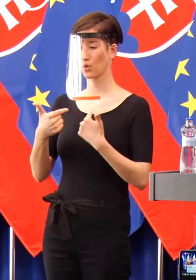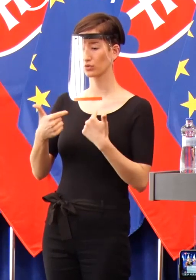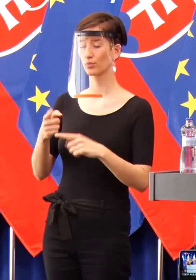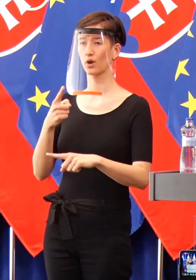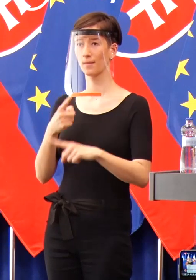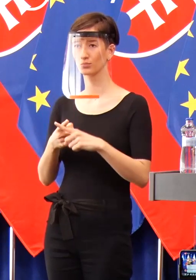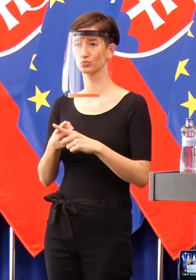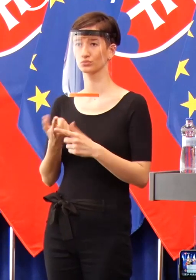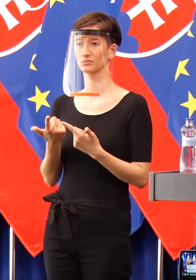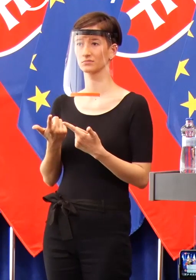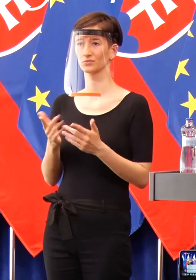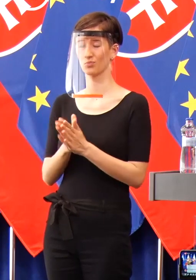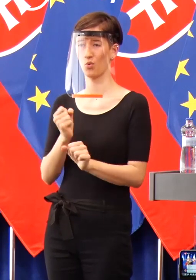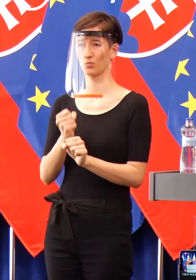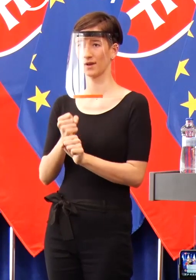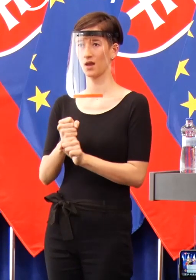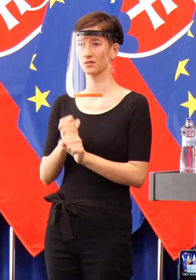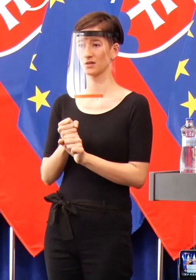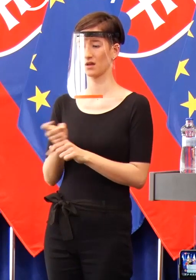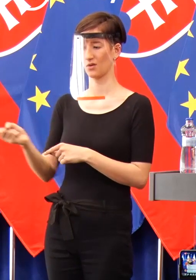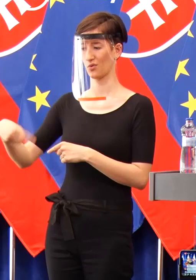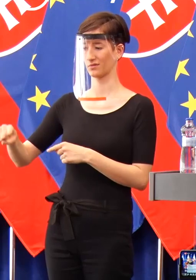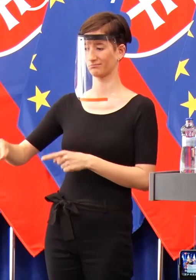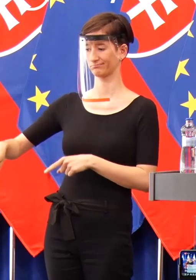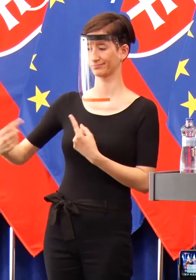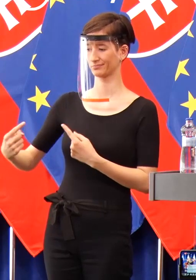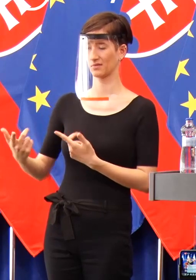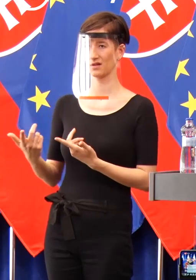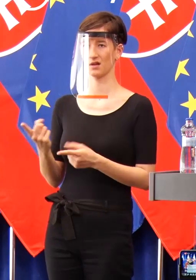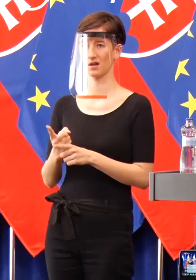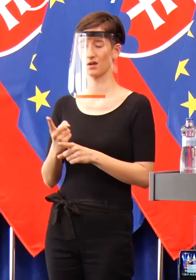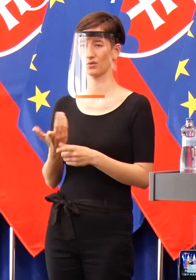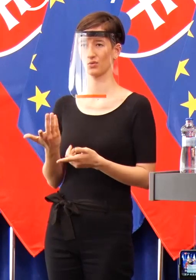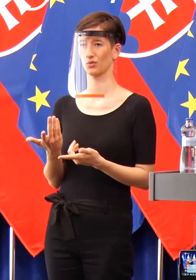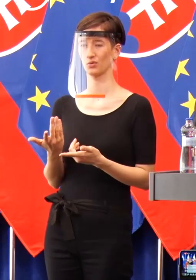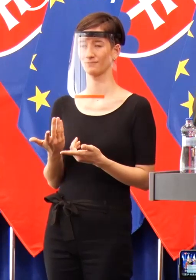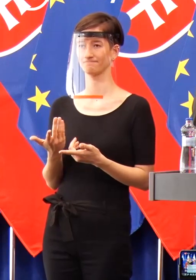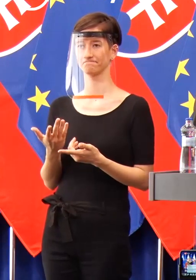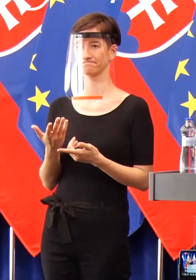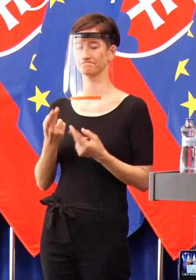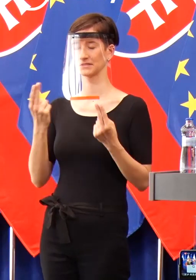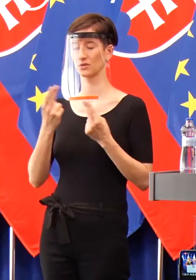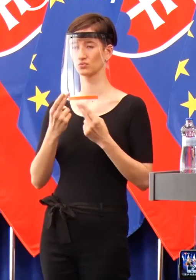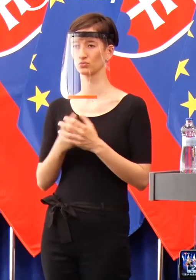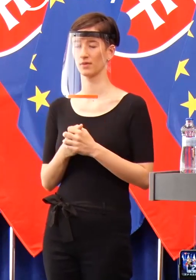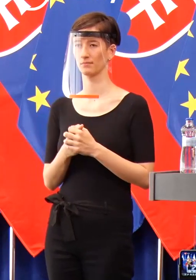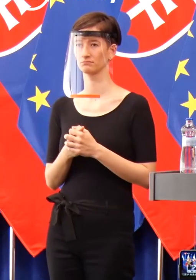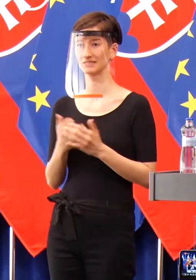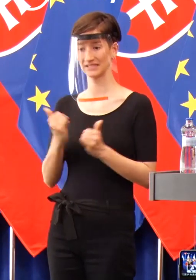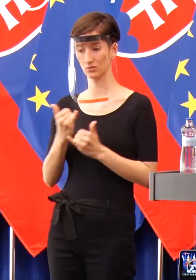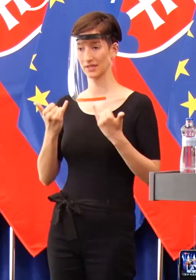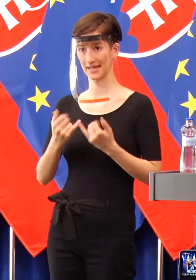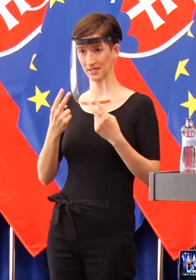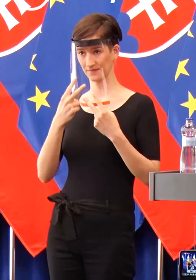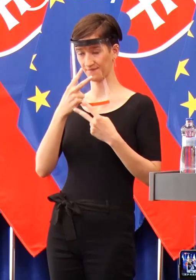píchať dýky od chrpta. Ja verím tomu, že si uvedomia, že situácia je mimoriadne vážna, že sme nie len strašili, ale mali sme pravdu.